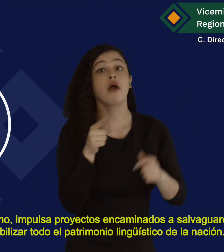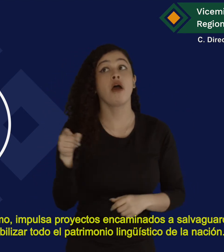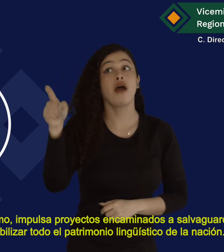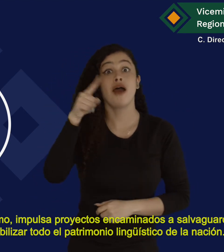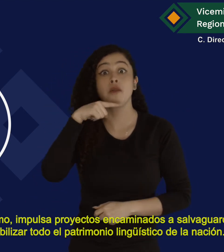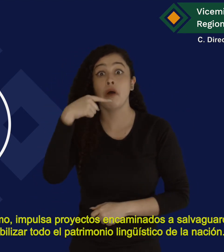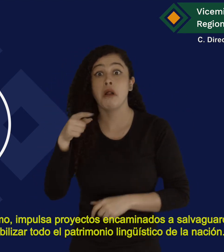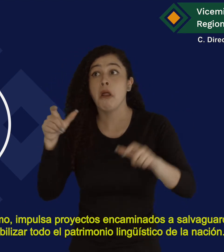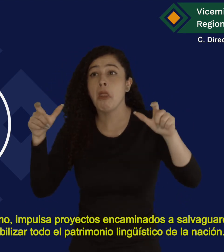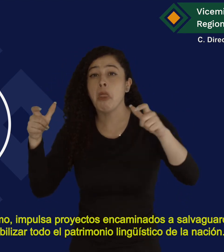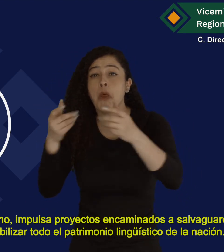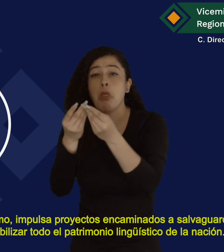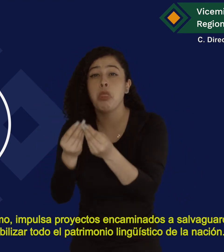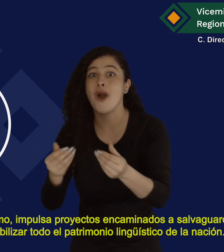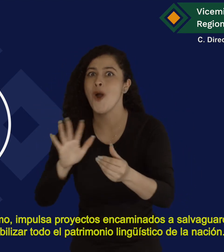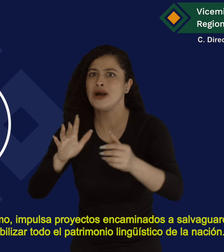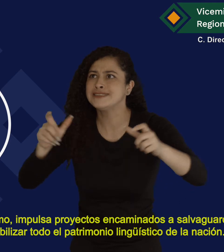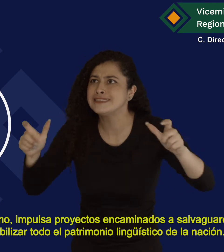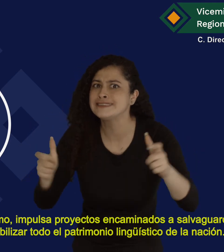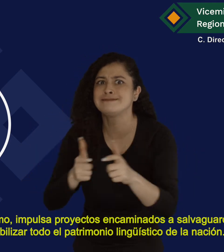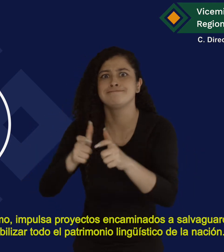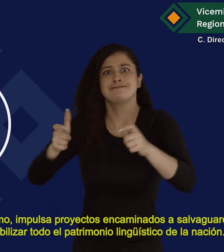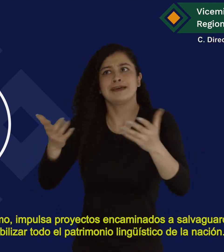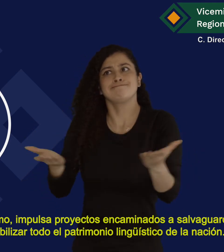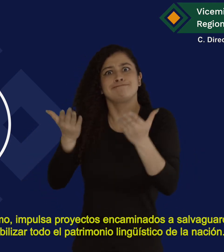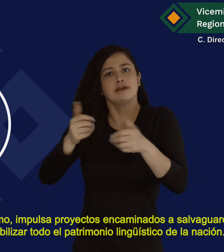patrimonio lingüístico de la nación